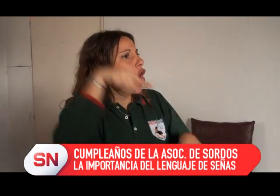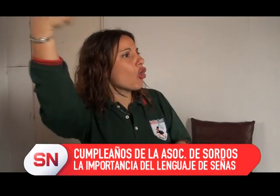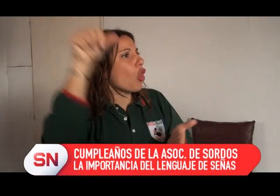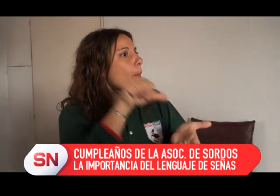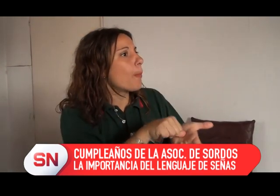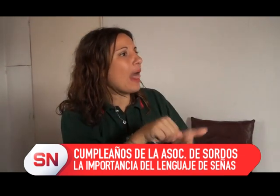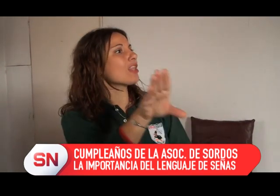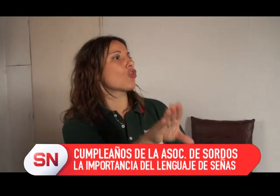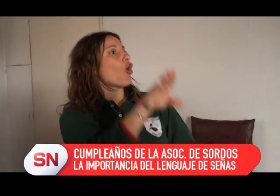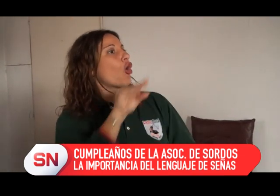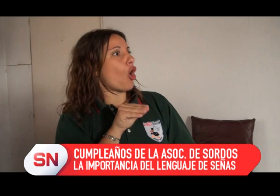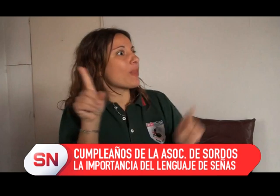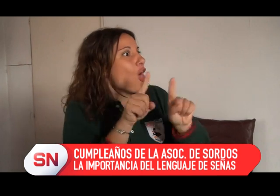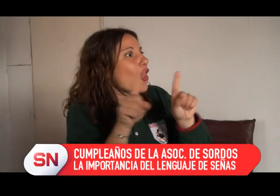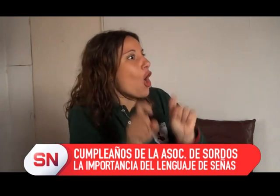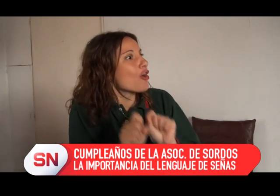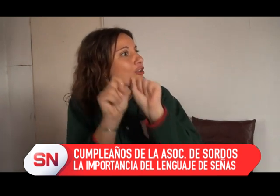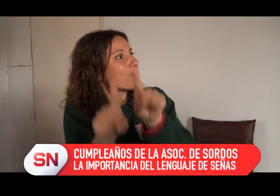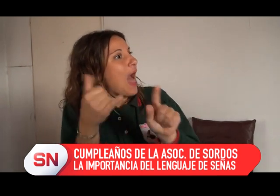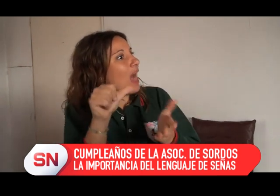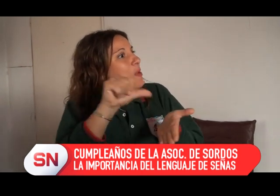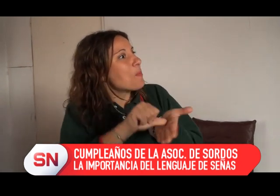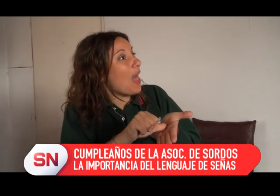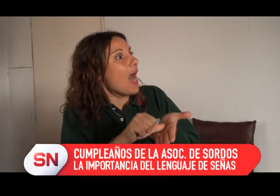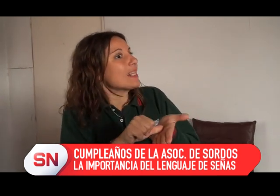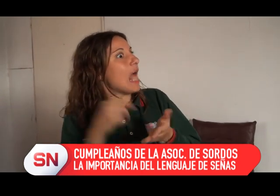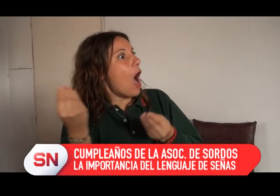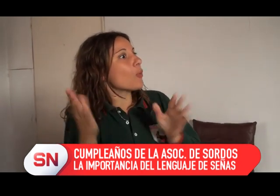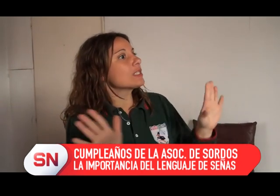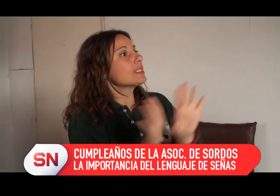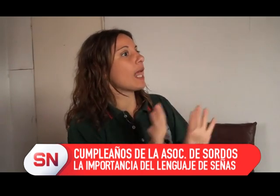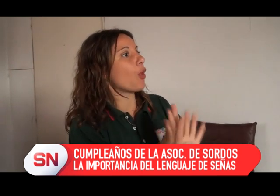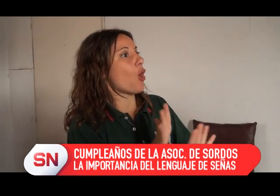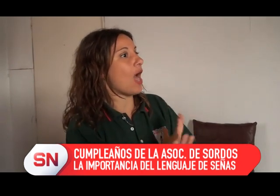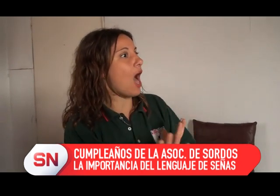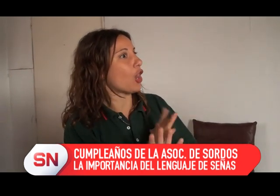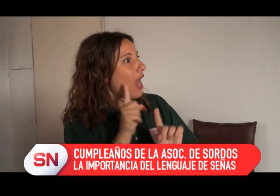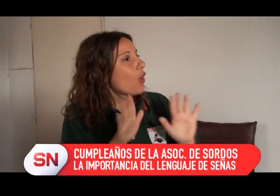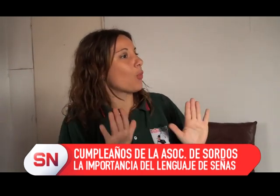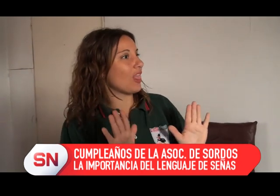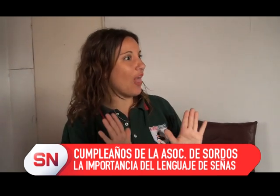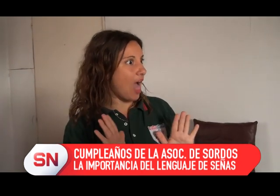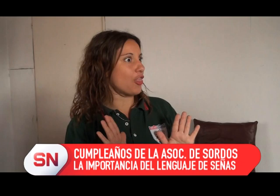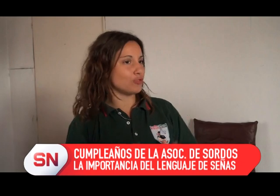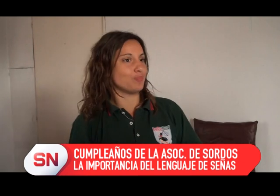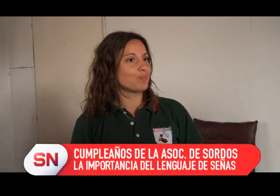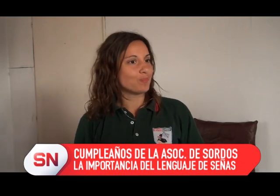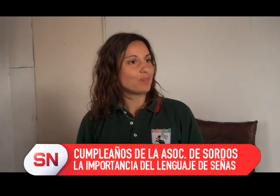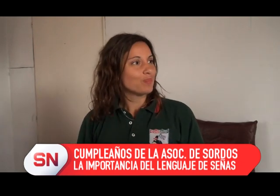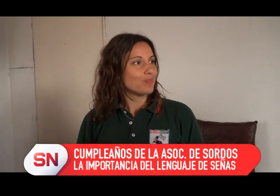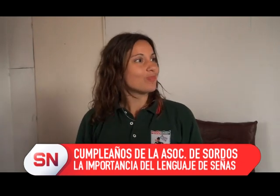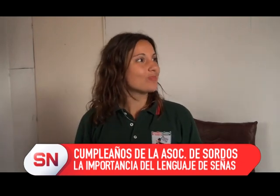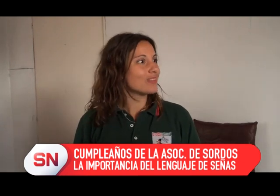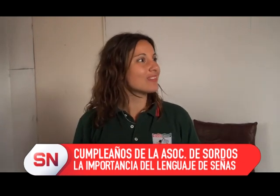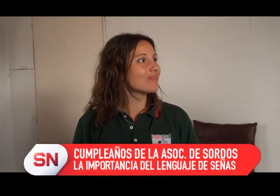lengua de señas como el oral, y que cada país respete su lengua de señas. Ah, eso iba a preguntarte,